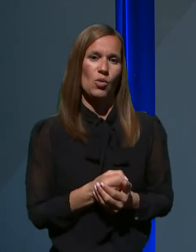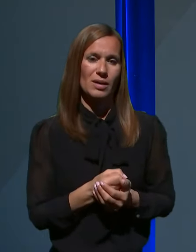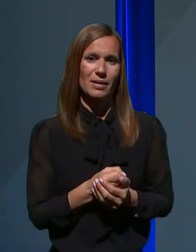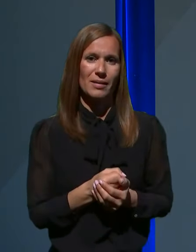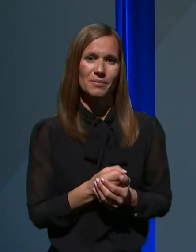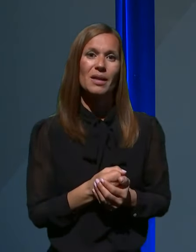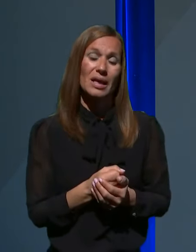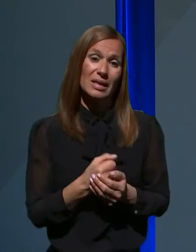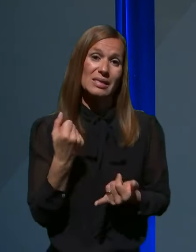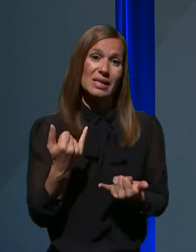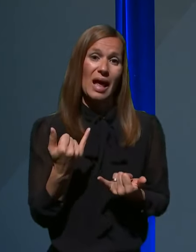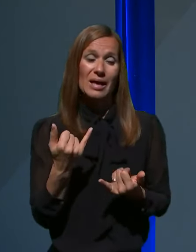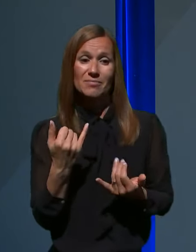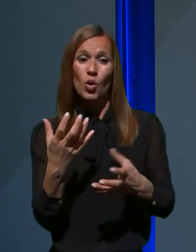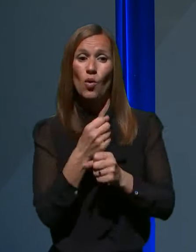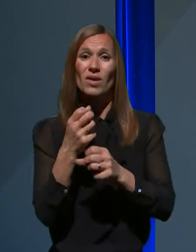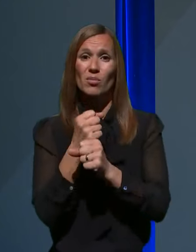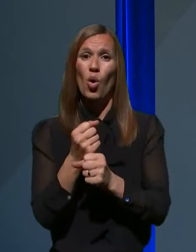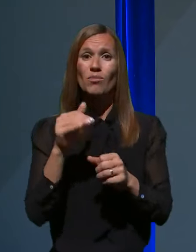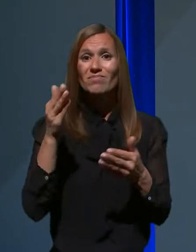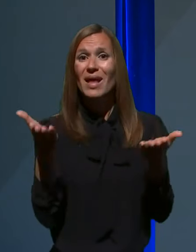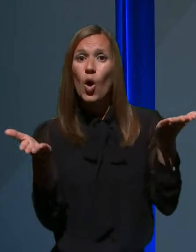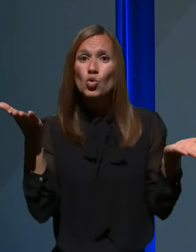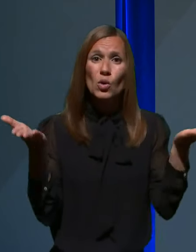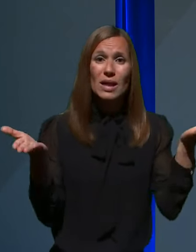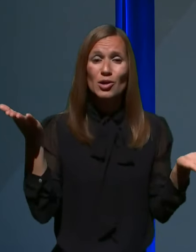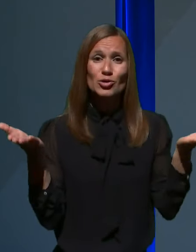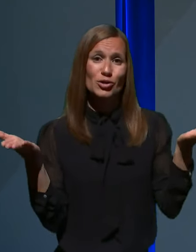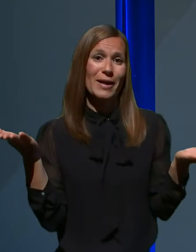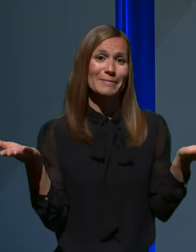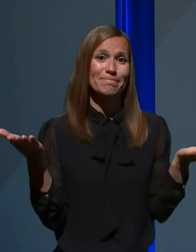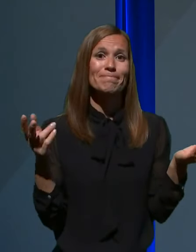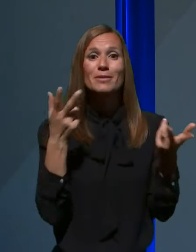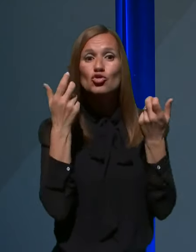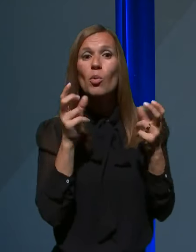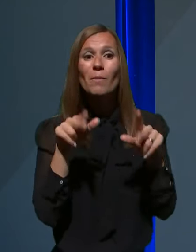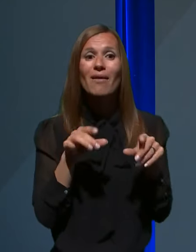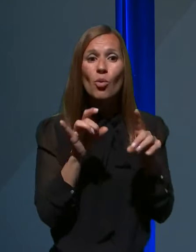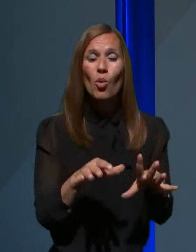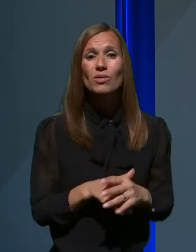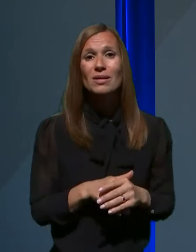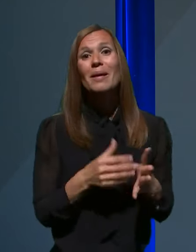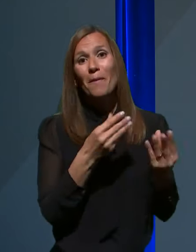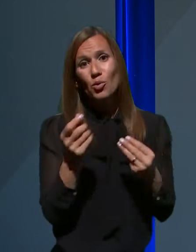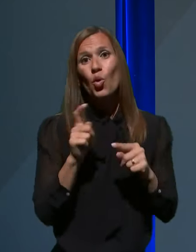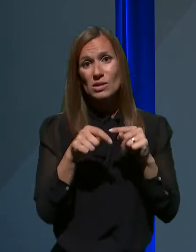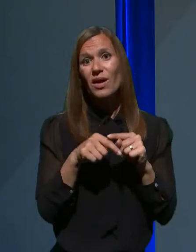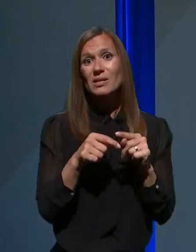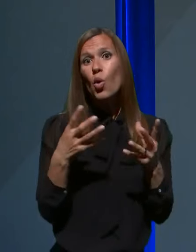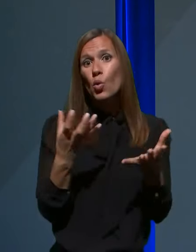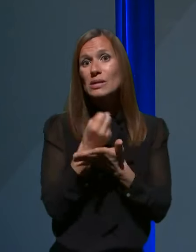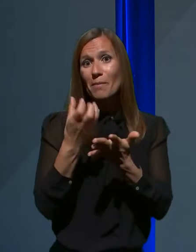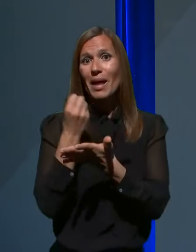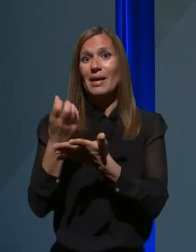ravnotežje. Jaz mislim, da smo veliko stvari uspeli urediti. Dejstvo je sveda, da pa vsega nadoknaditi, pač